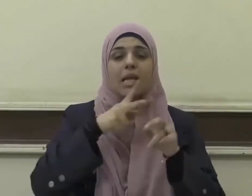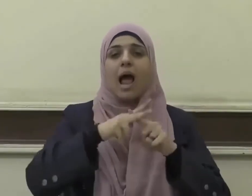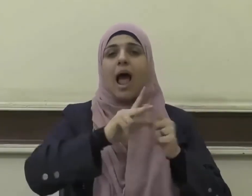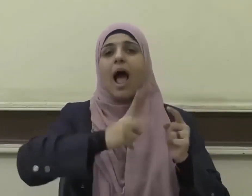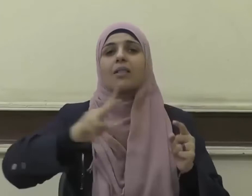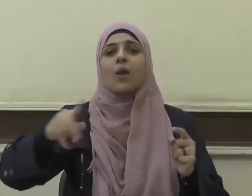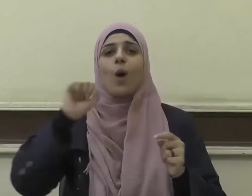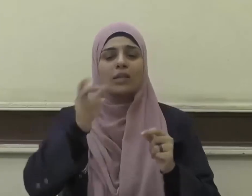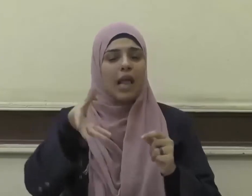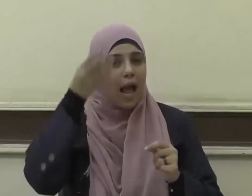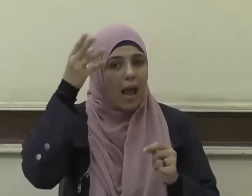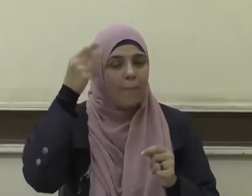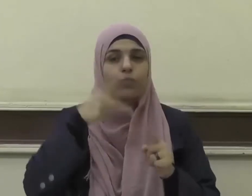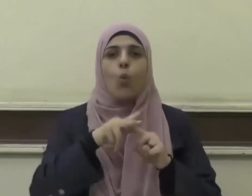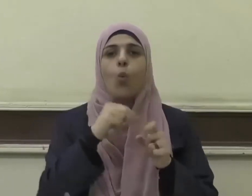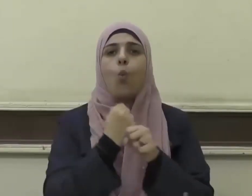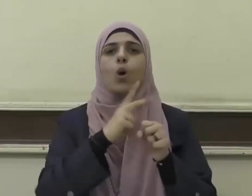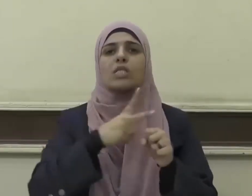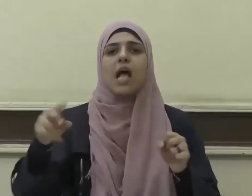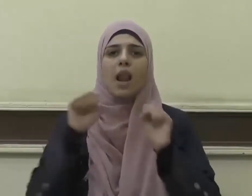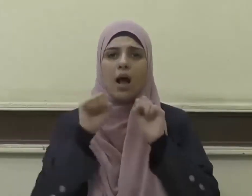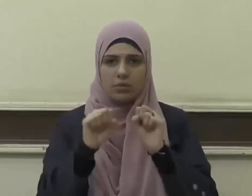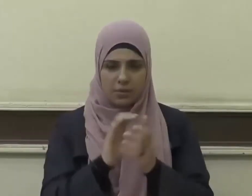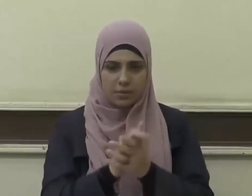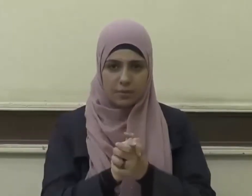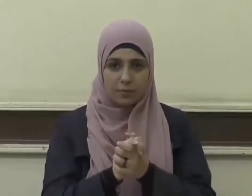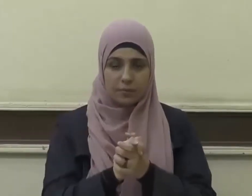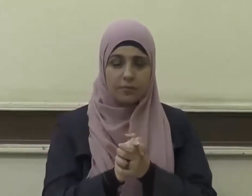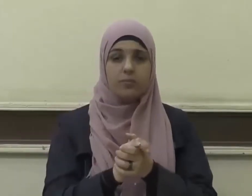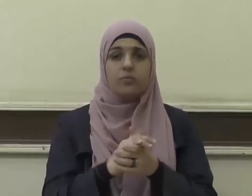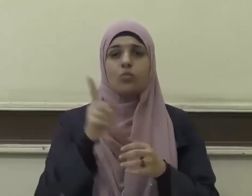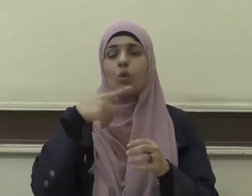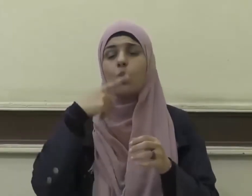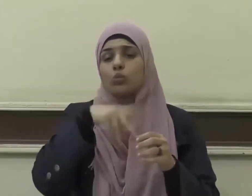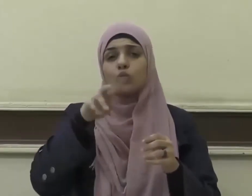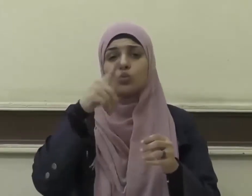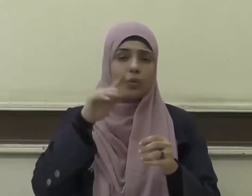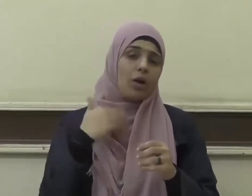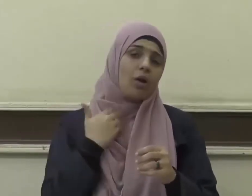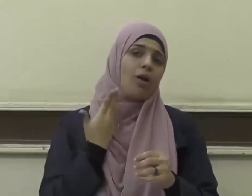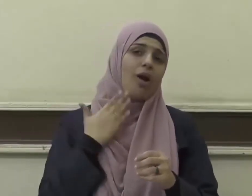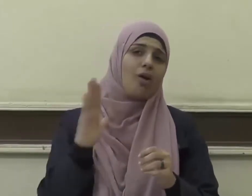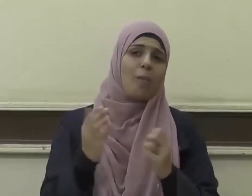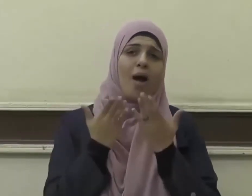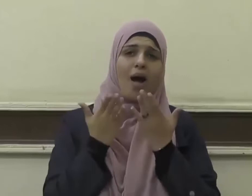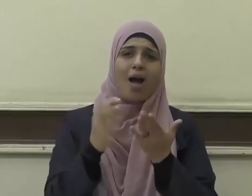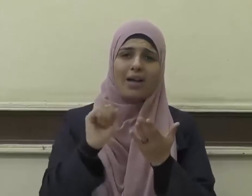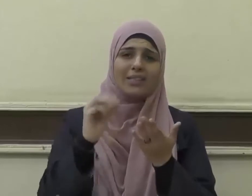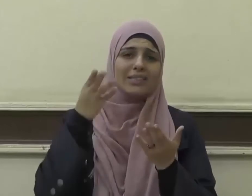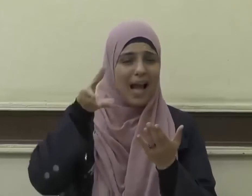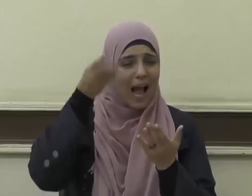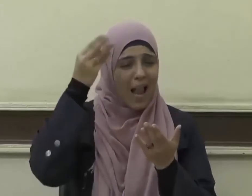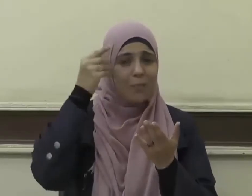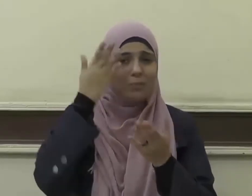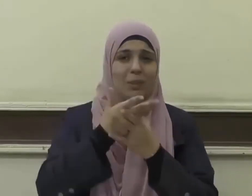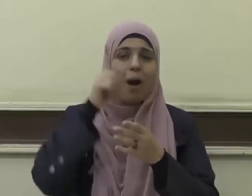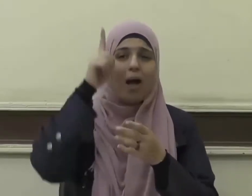ووسائله ويكفي بالعلم شرفا أن الله عز وجل لم